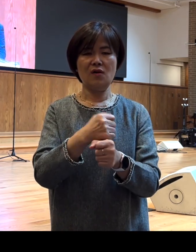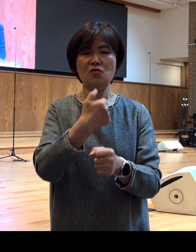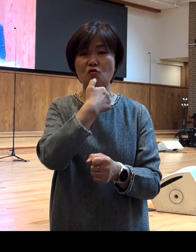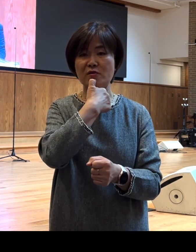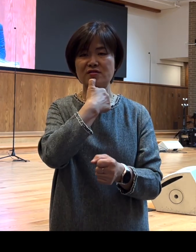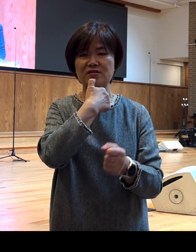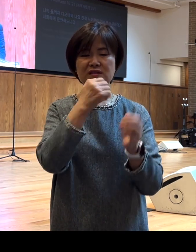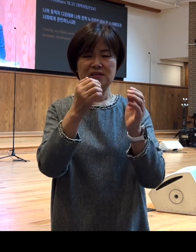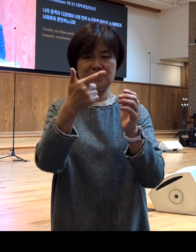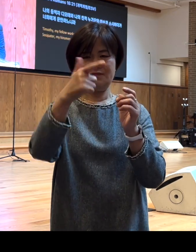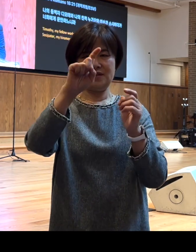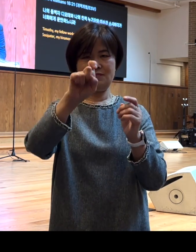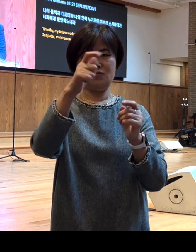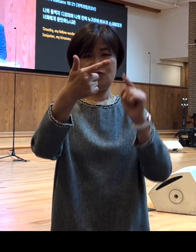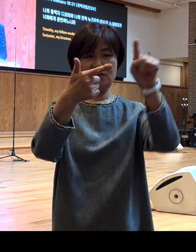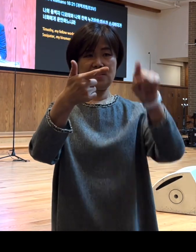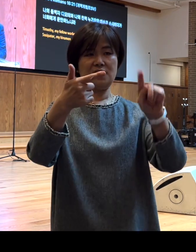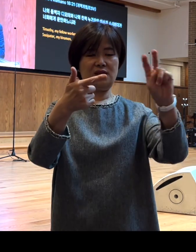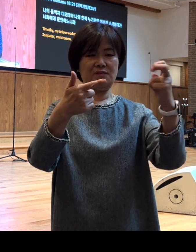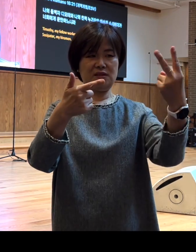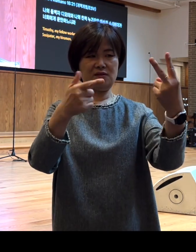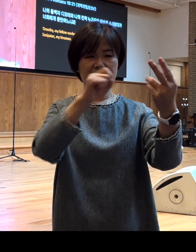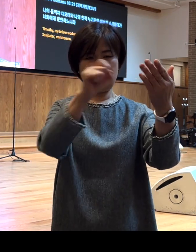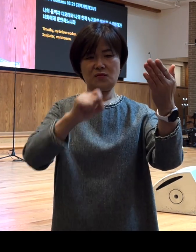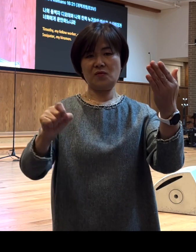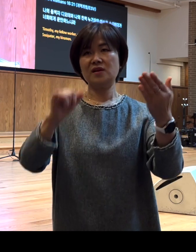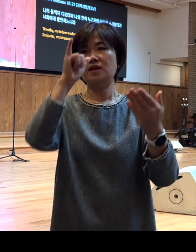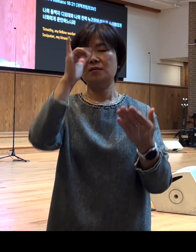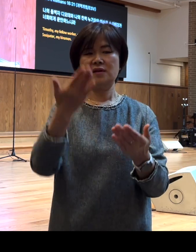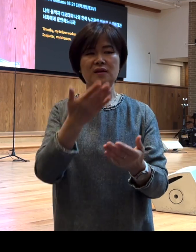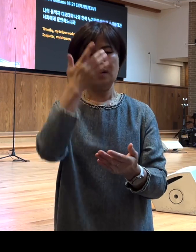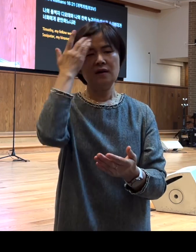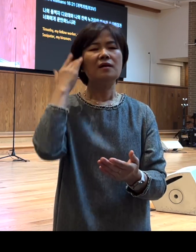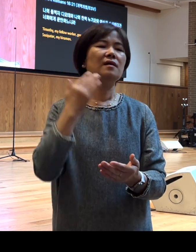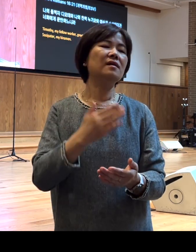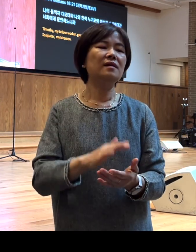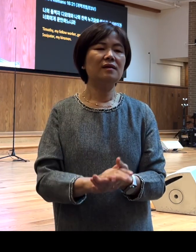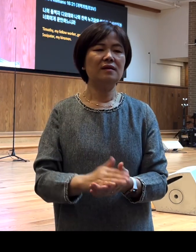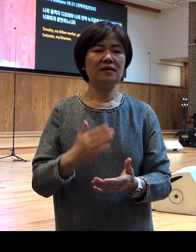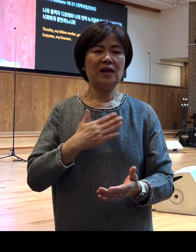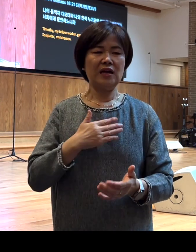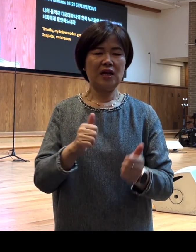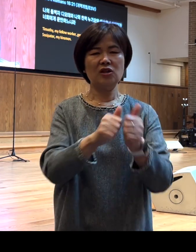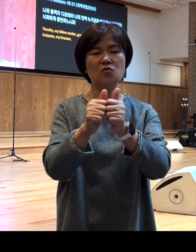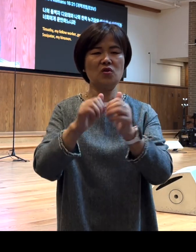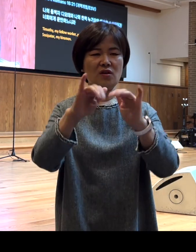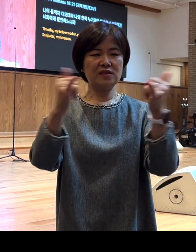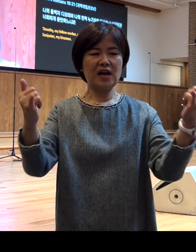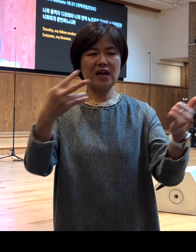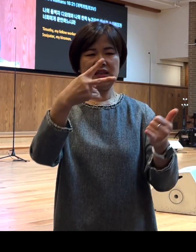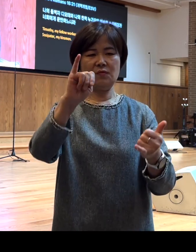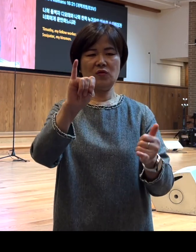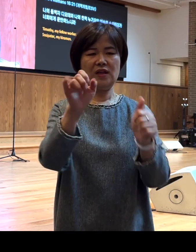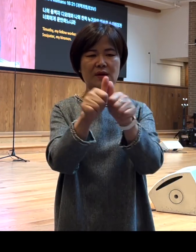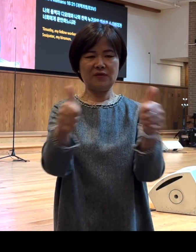로마서 16장 21절에 이렇게 기록하고 있습니다 함께 읽습니다 시작 나의 동역자 디모데와